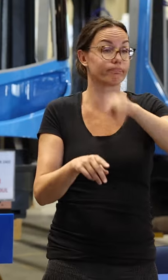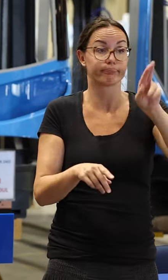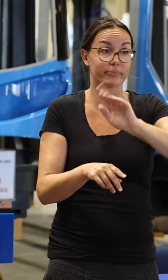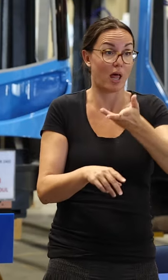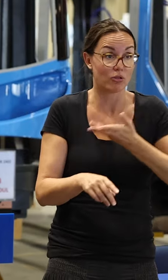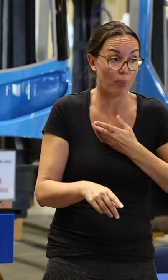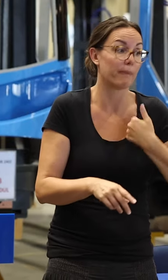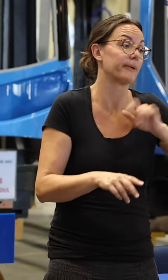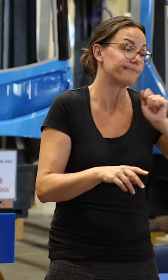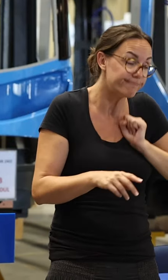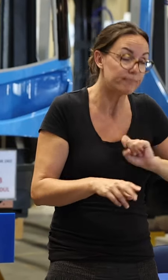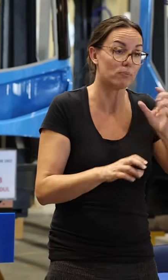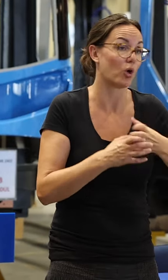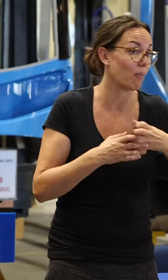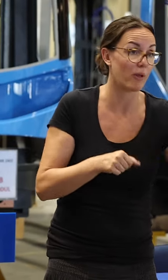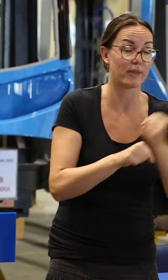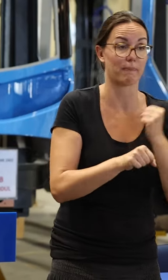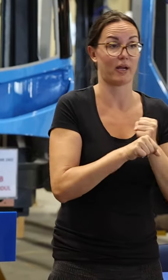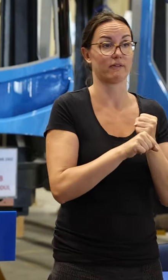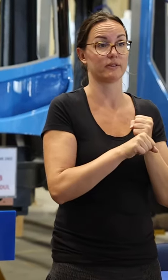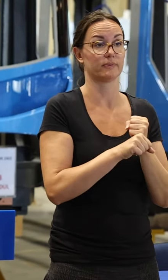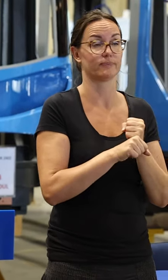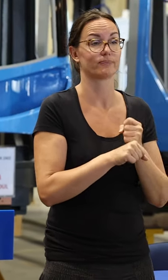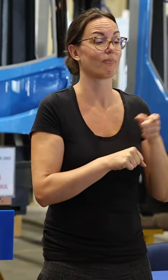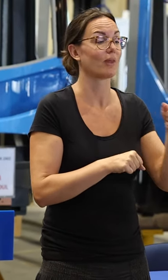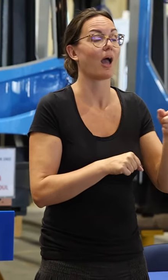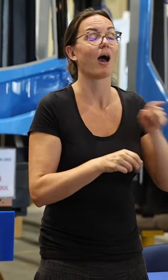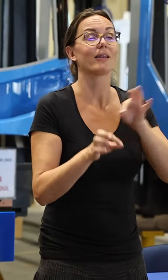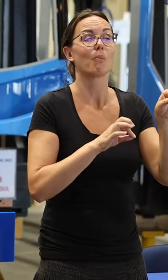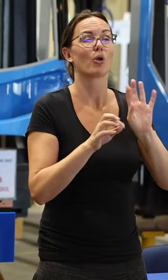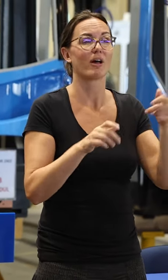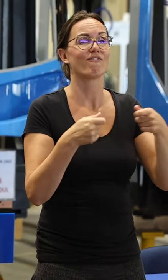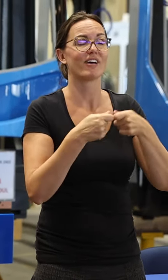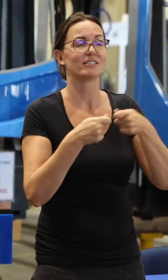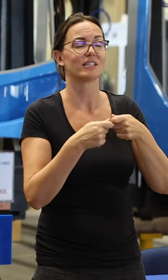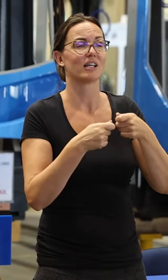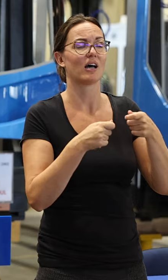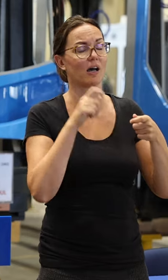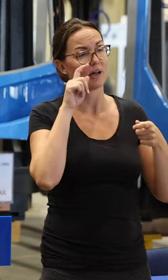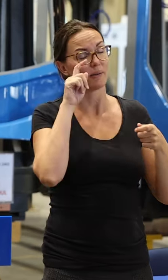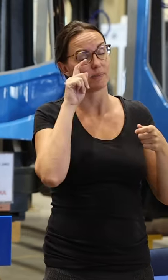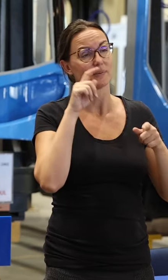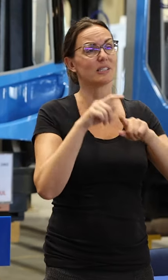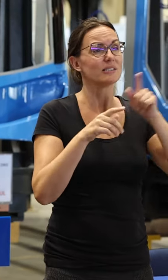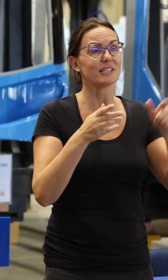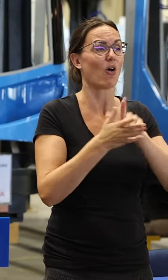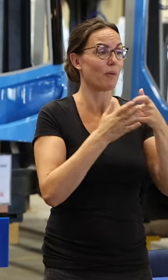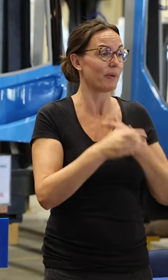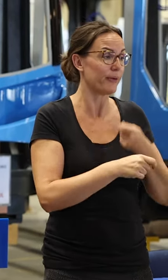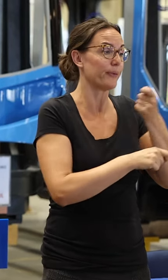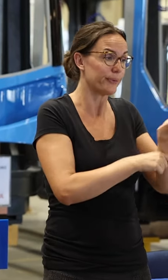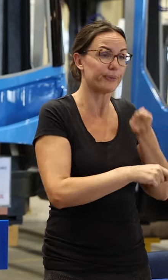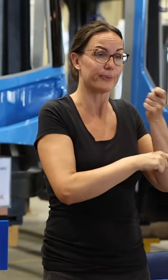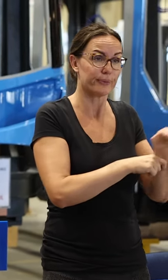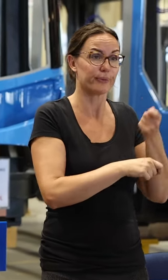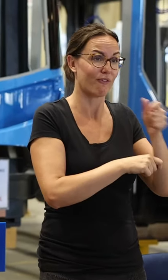Ali ne čekamo samo projekt Zagreb, jer on vezan i za pročistač otpranih voda i za druge stvari, nego cijelo vrijeme investiramo u vodopskornu